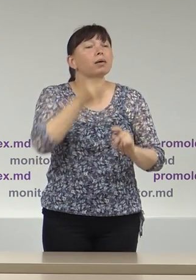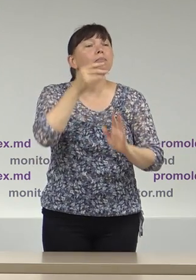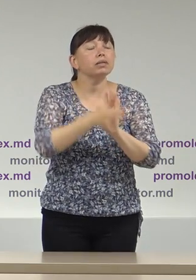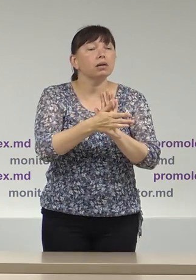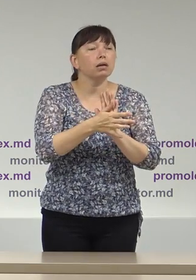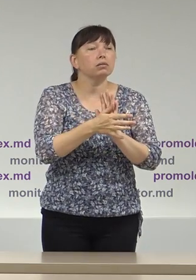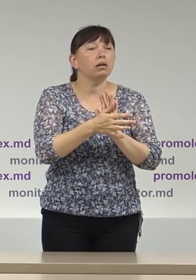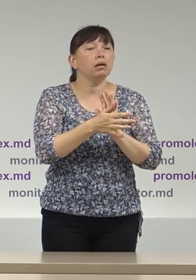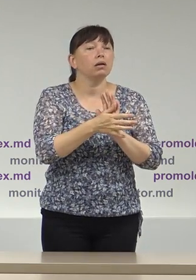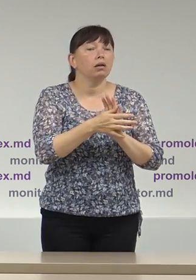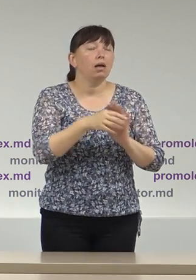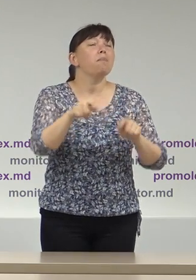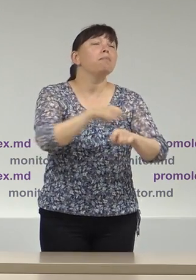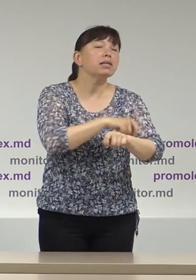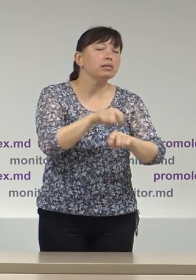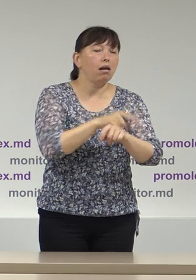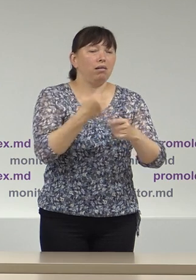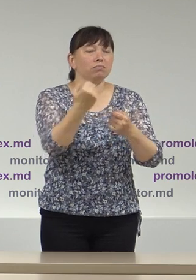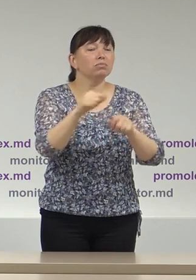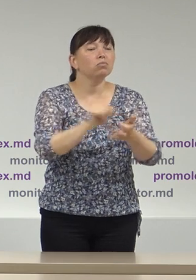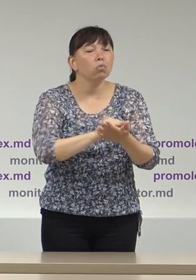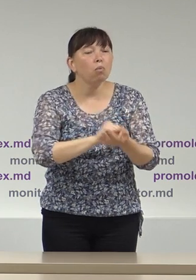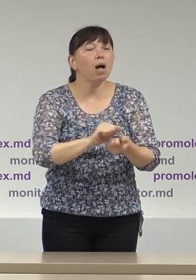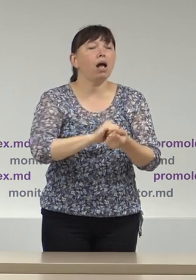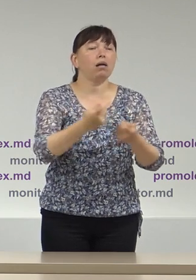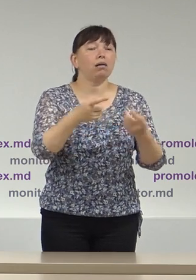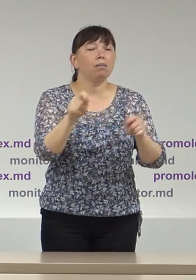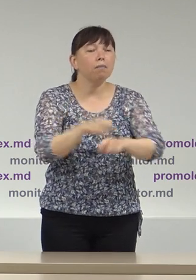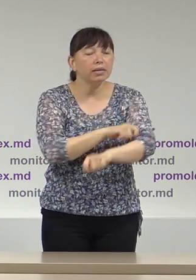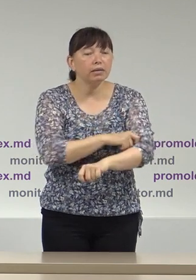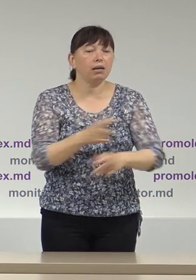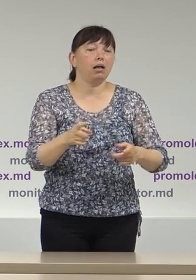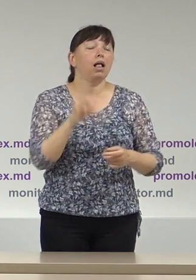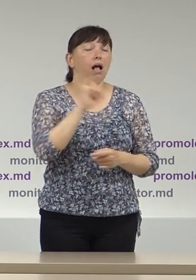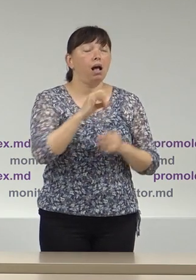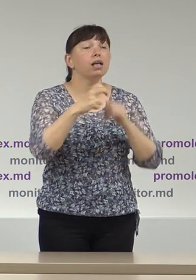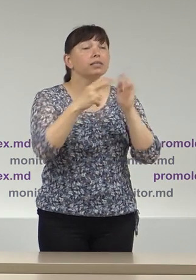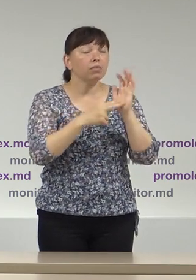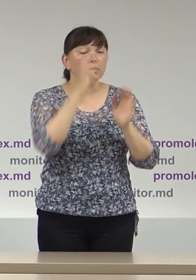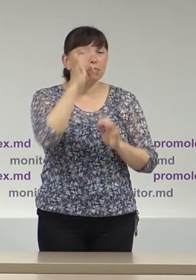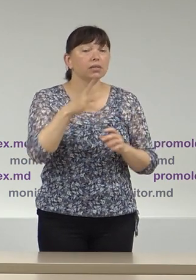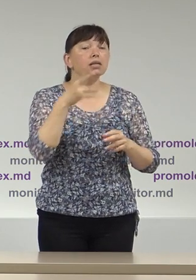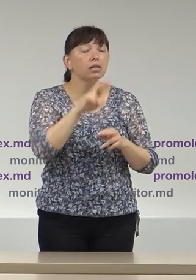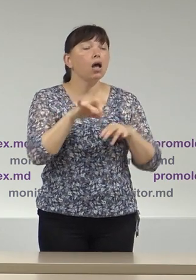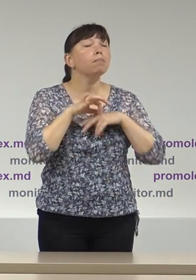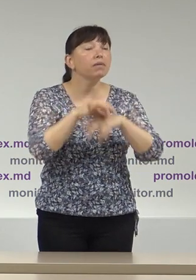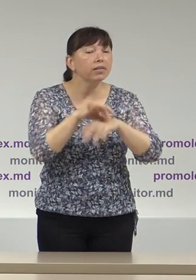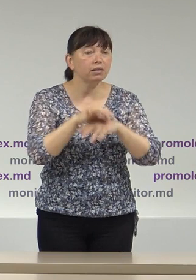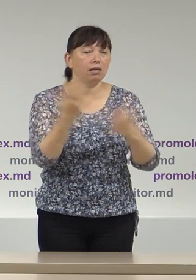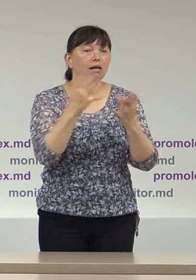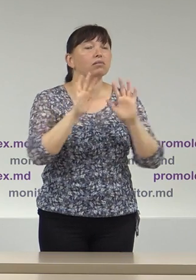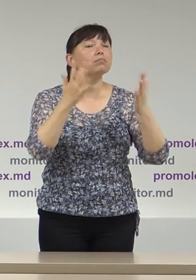pentru materiale promoționale iar 16% pentru organizarea evenimentelor electorale